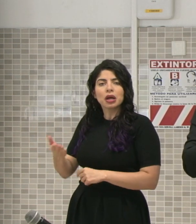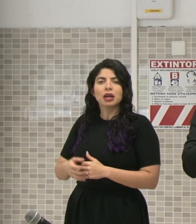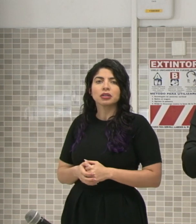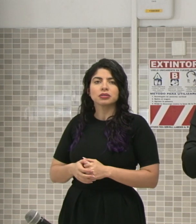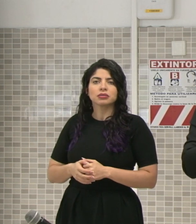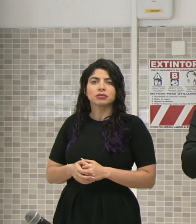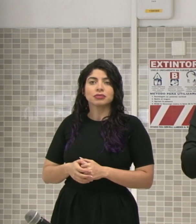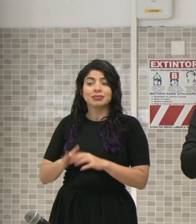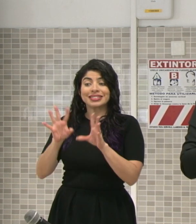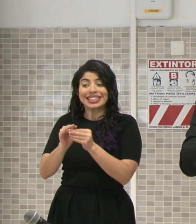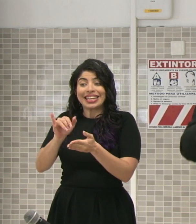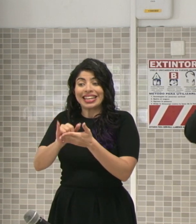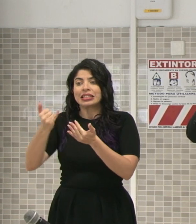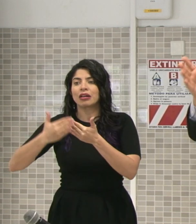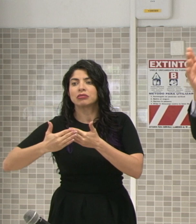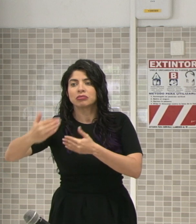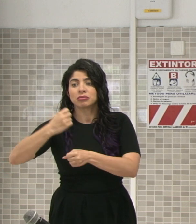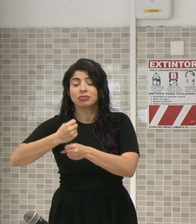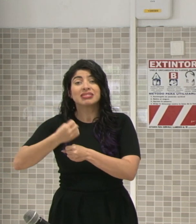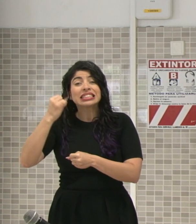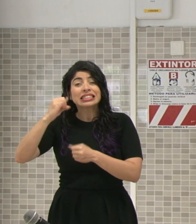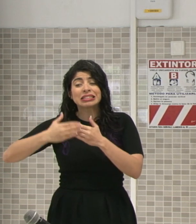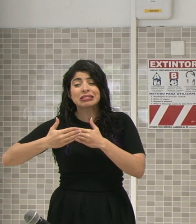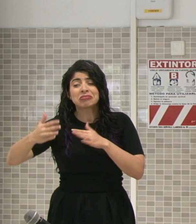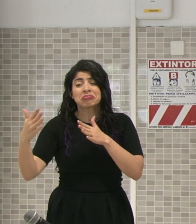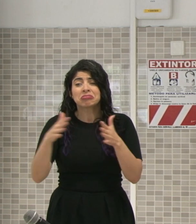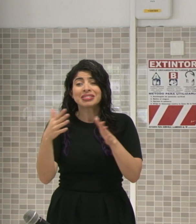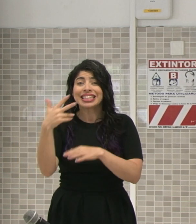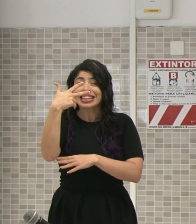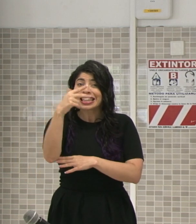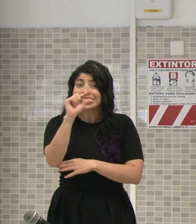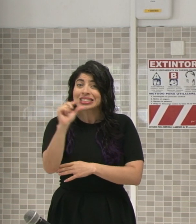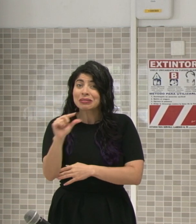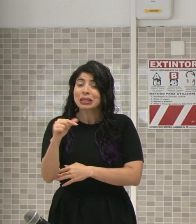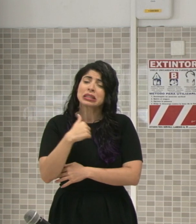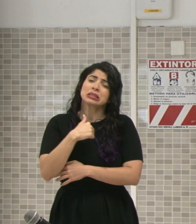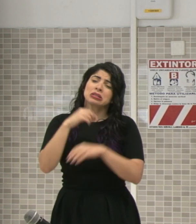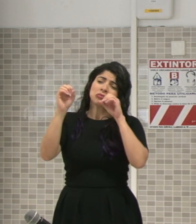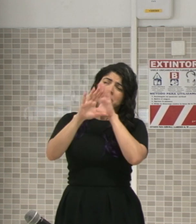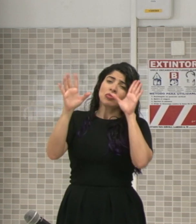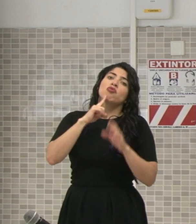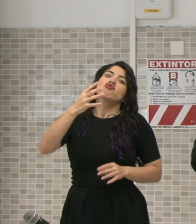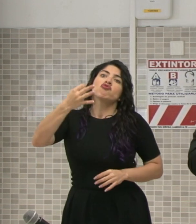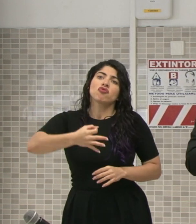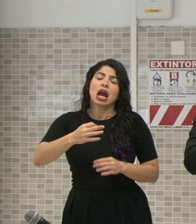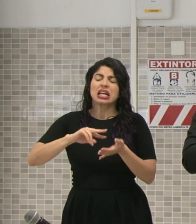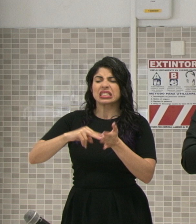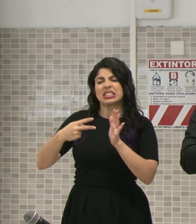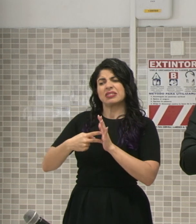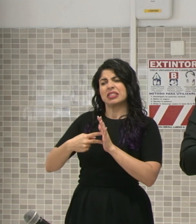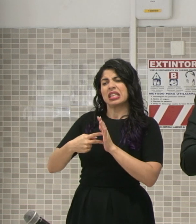Y eso es lo que tenemos por delante. Si tenemos por delante aproximadamente tres semanas, yo visualizo, siendo realista, que tendríamos